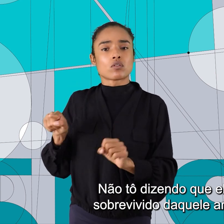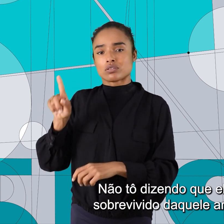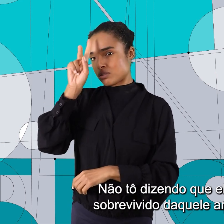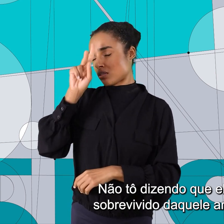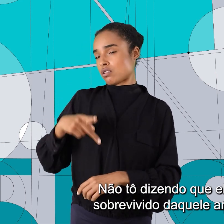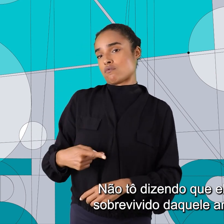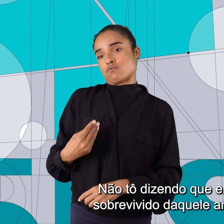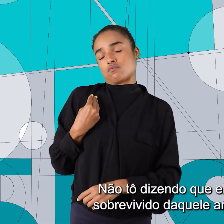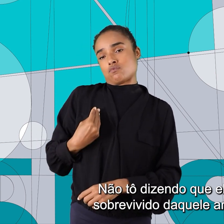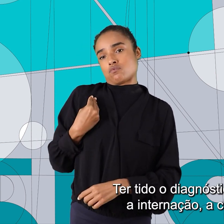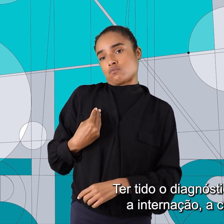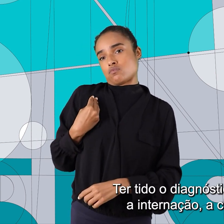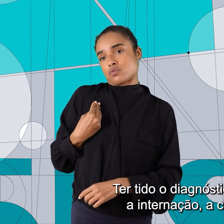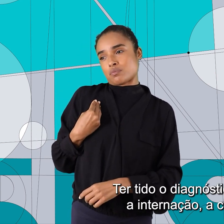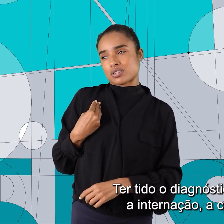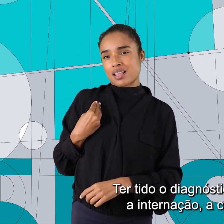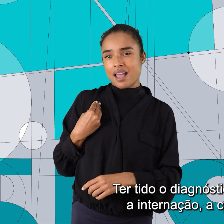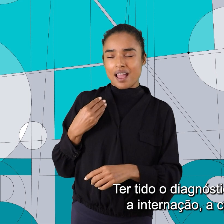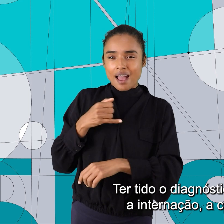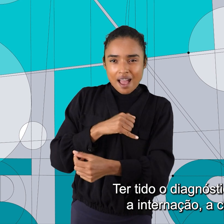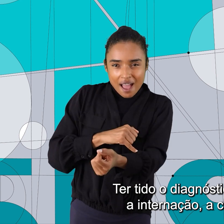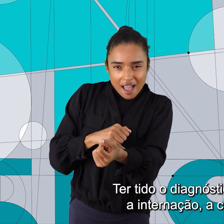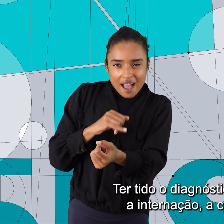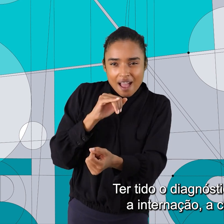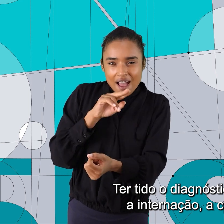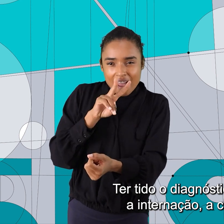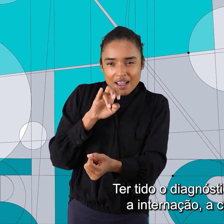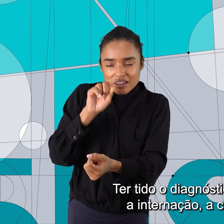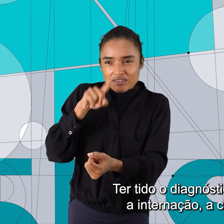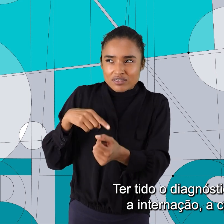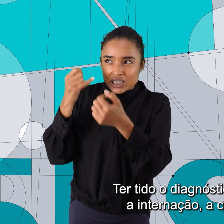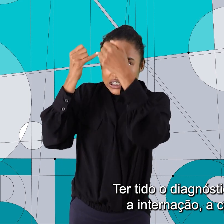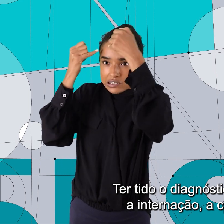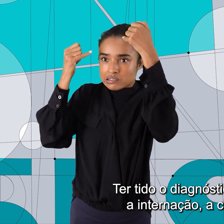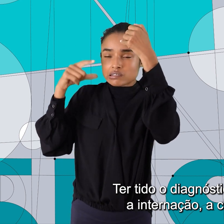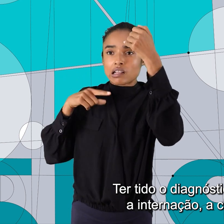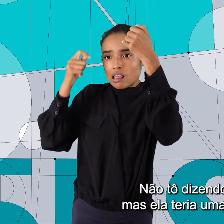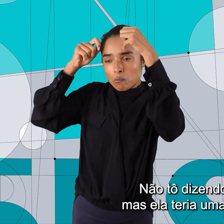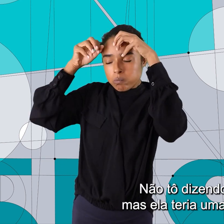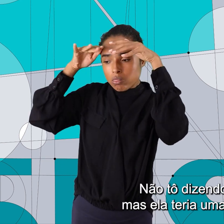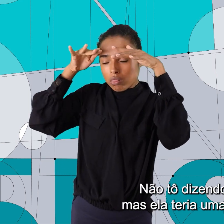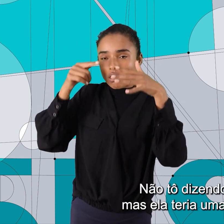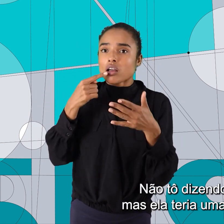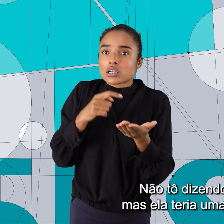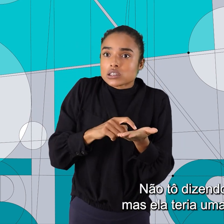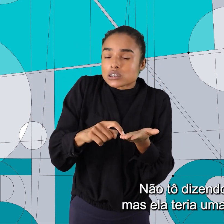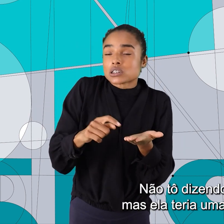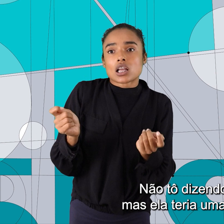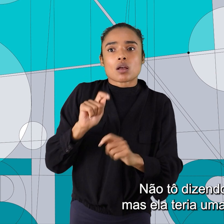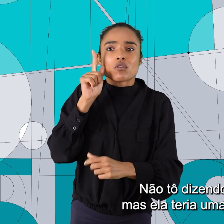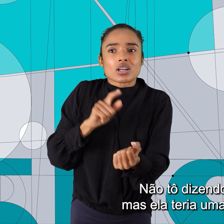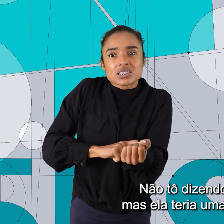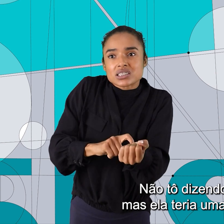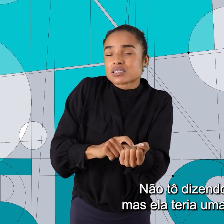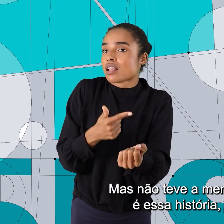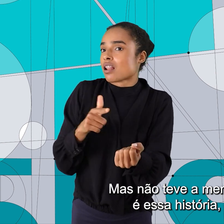sobrevivido daquele aneurisma, né? Ter tido o diagnóstico correto, a internação, a cirurgia. Não estou dizendo isso. Mas ela teria uma